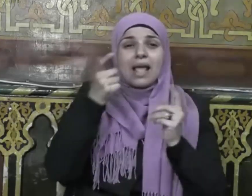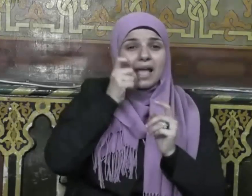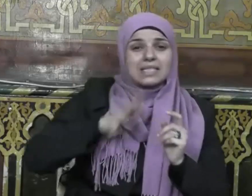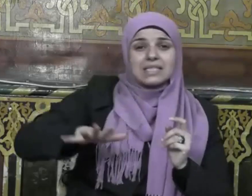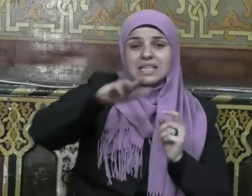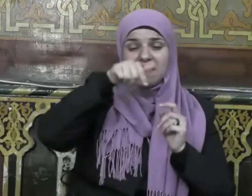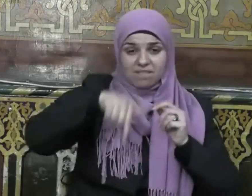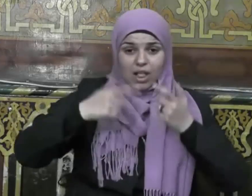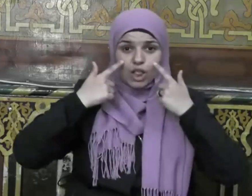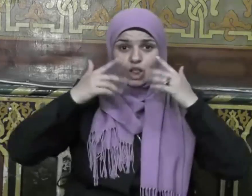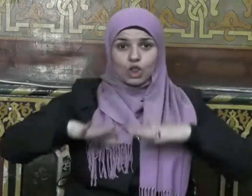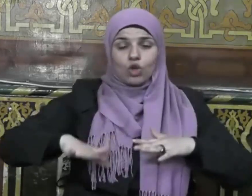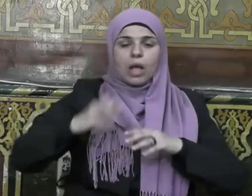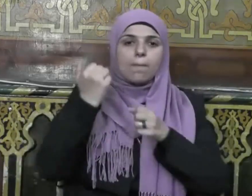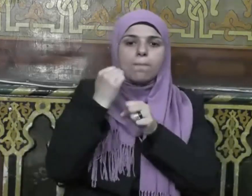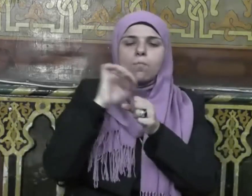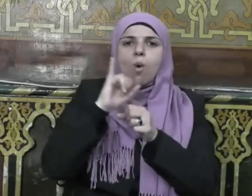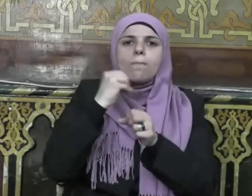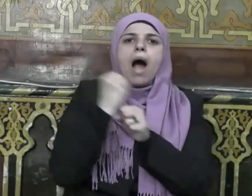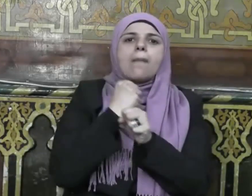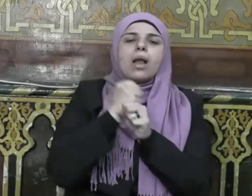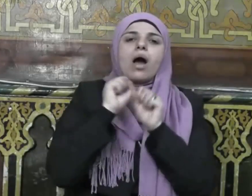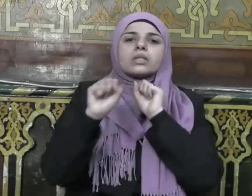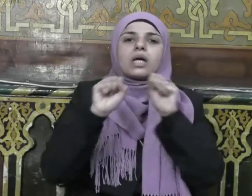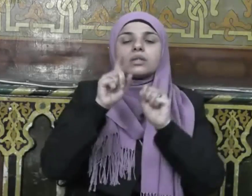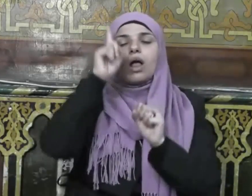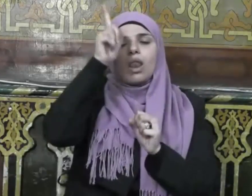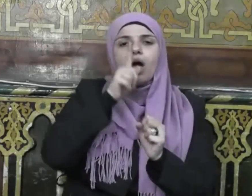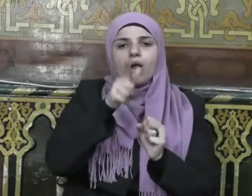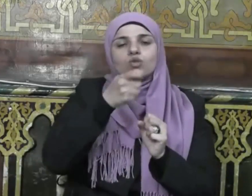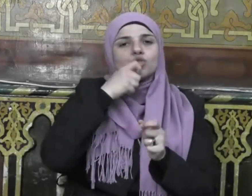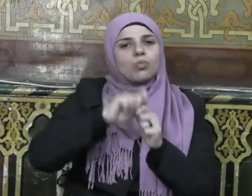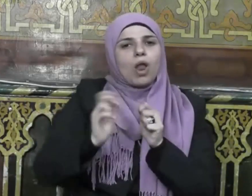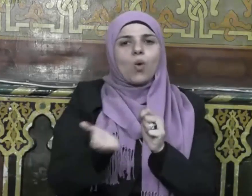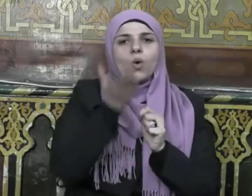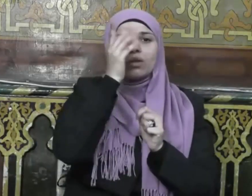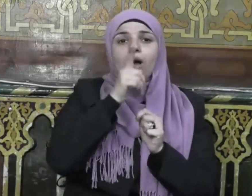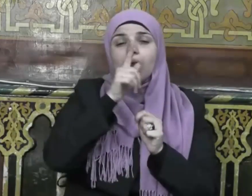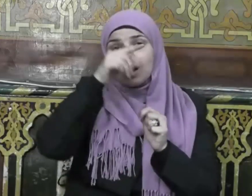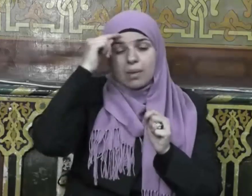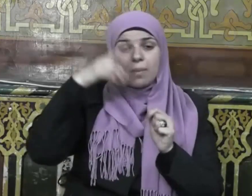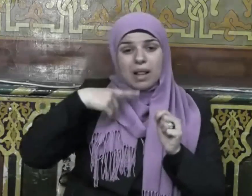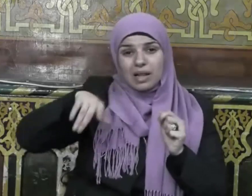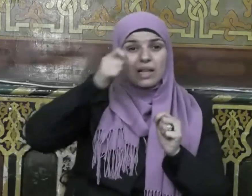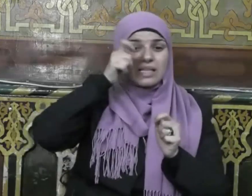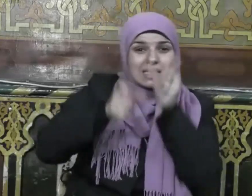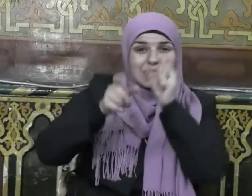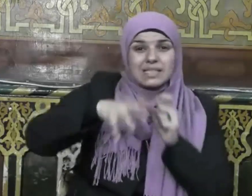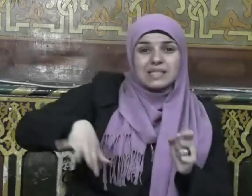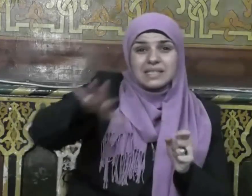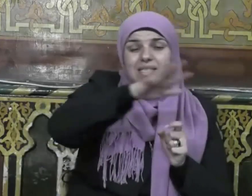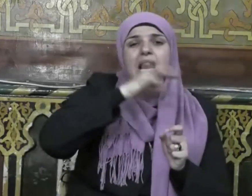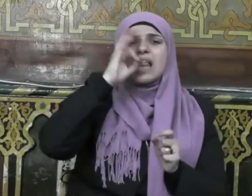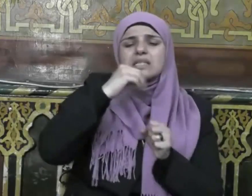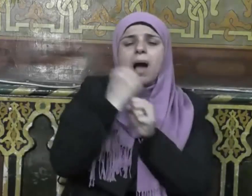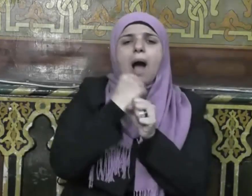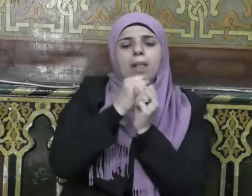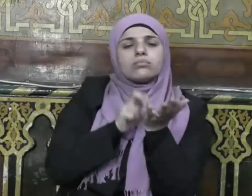الدنيا مرهونا بعمله حيث يقول الحق سبحانه وأن ليس للإنسان إلا ما سعى